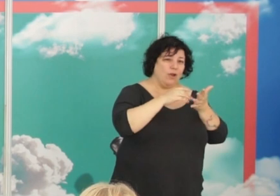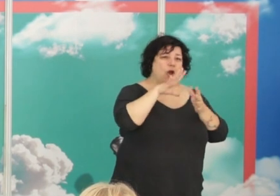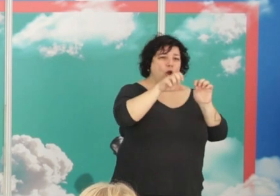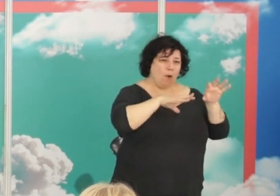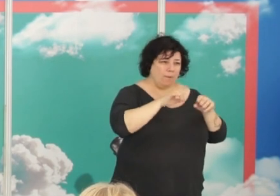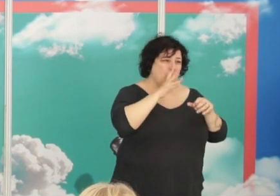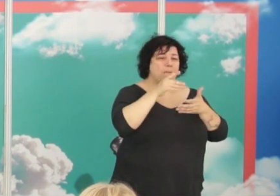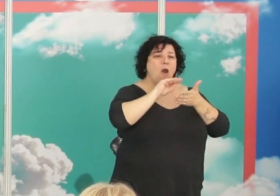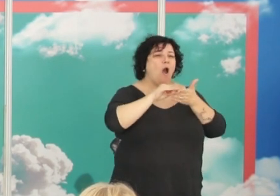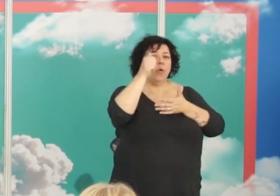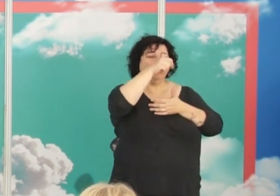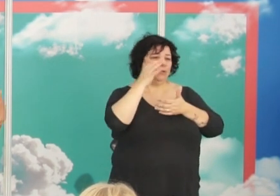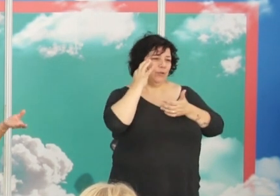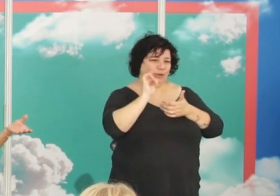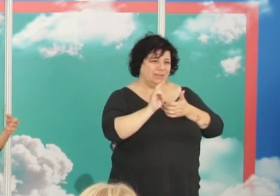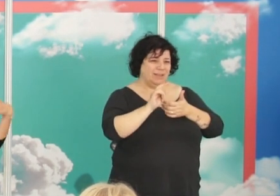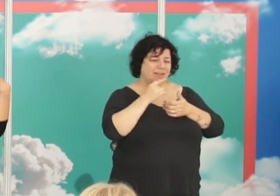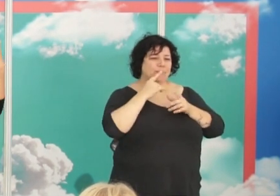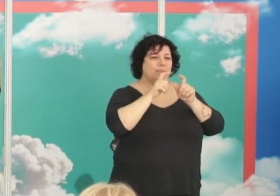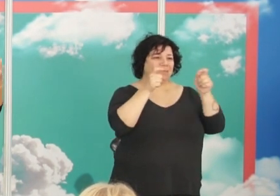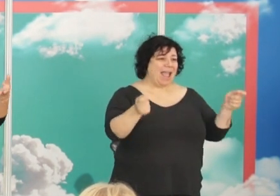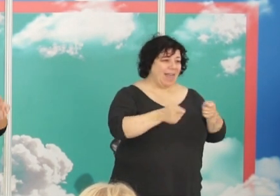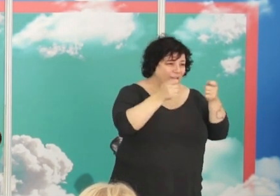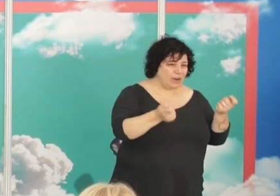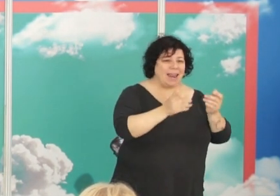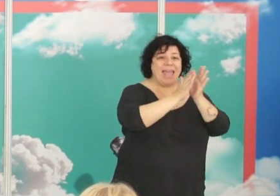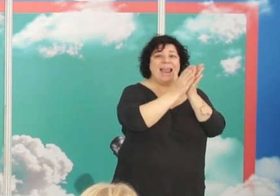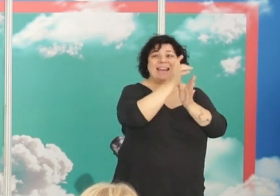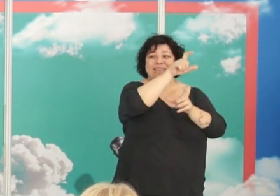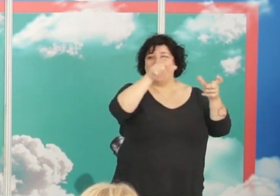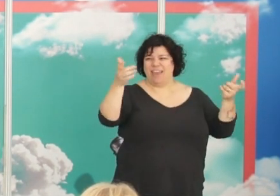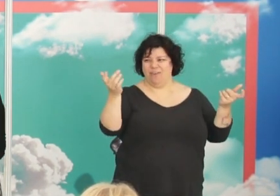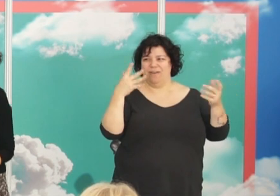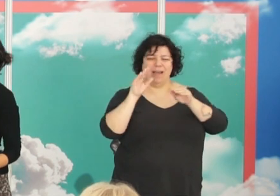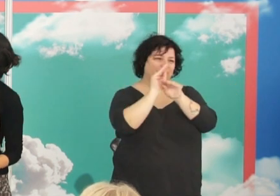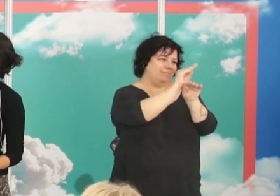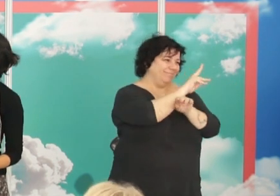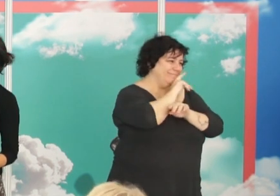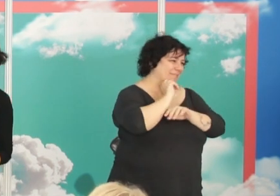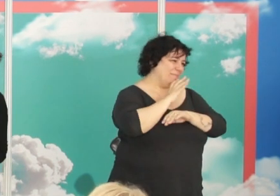no por los autores ni las autoras las editoriales los libreros vamos a cuidar esto también